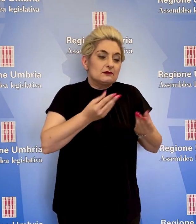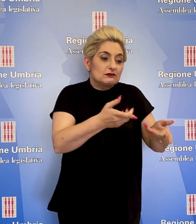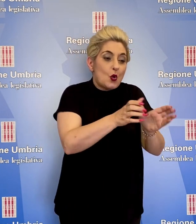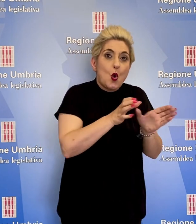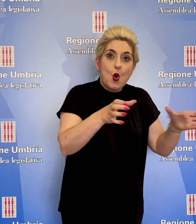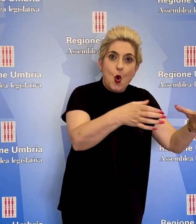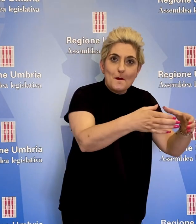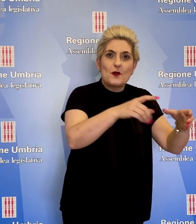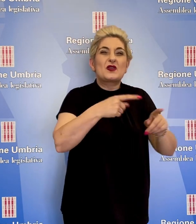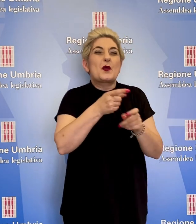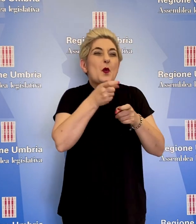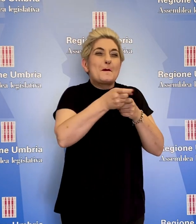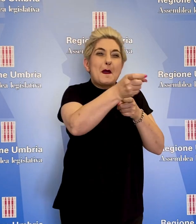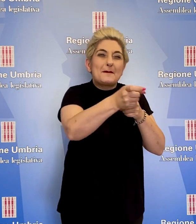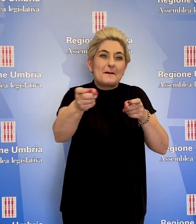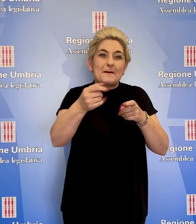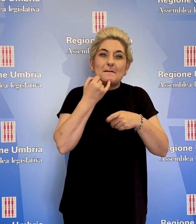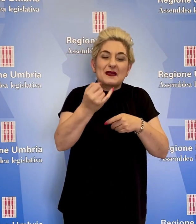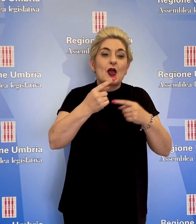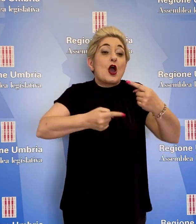attenzione soprattutto ai comuni più piccoli.